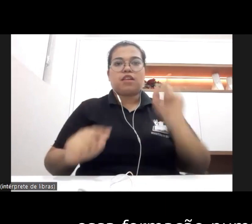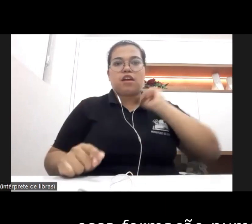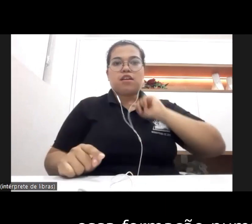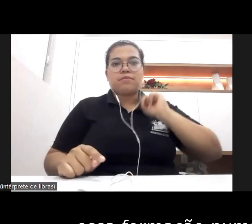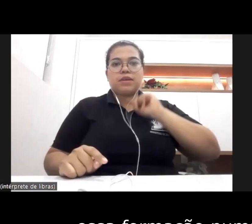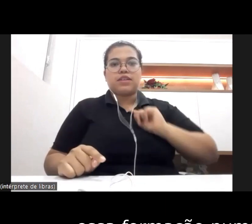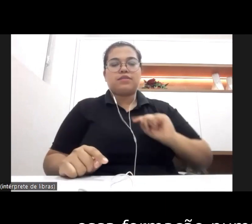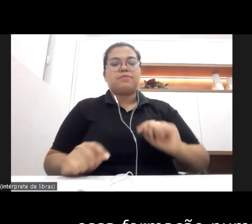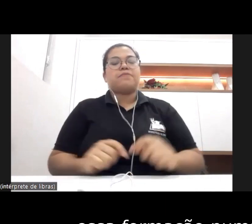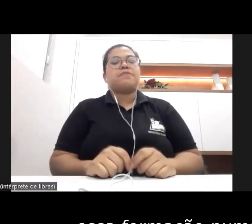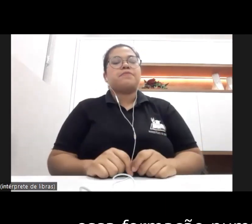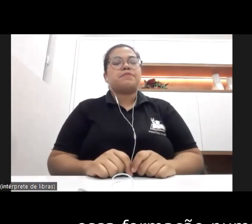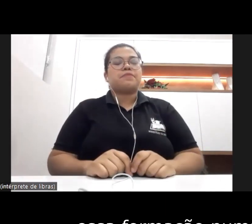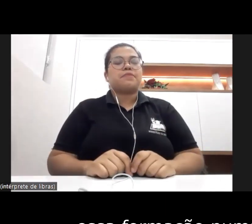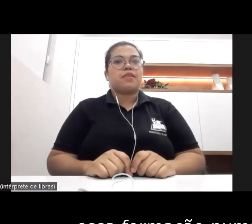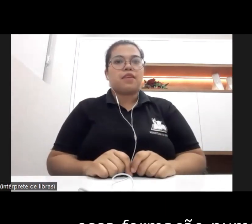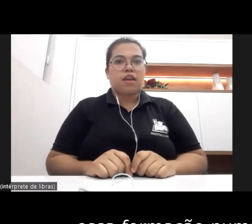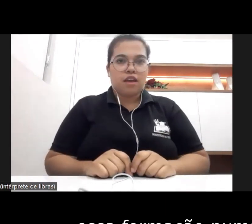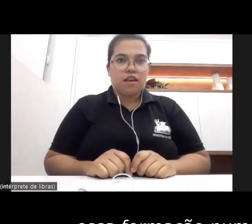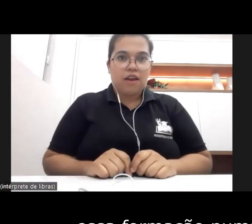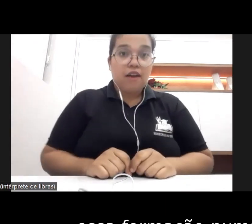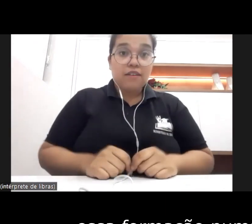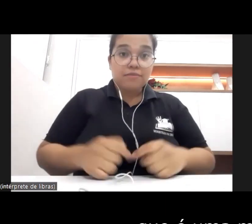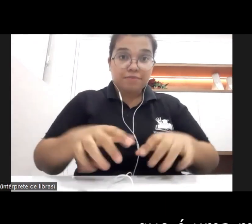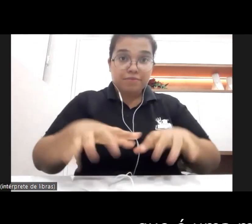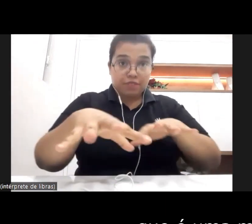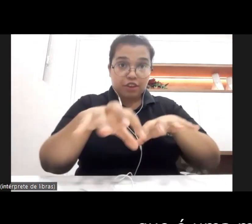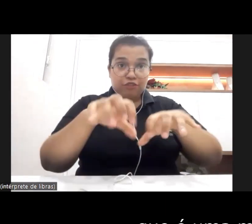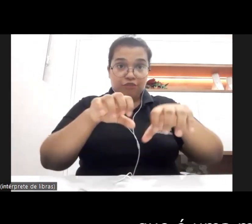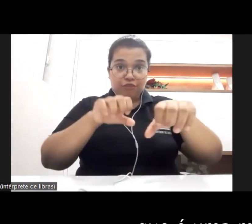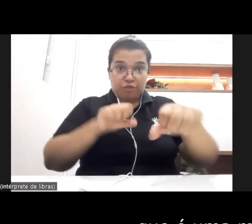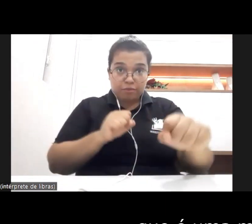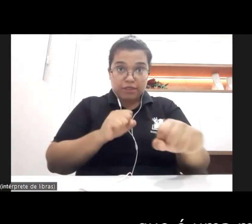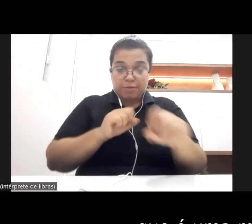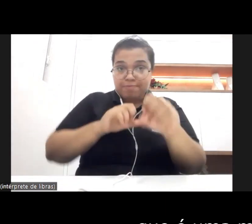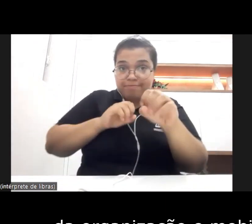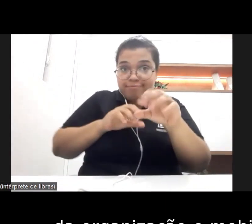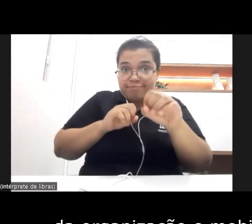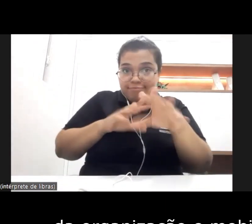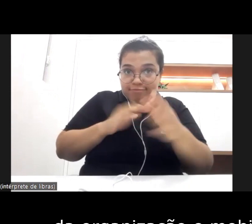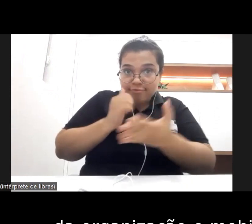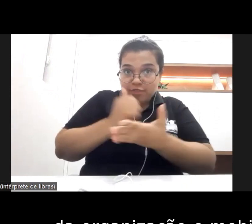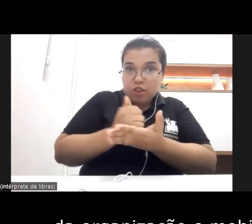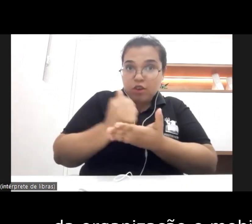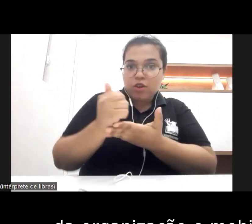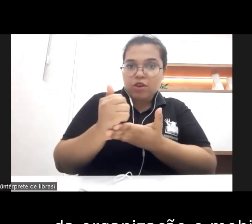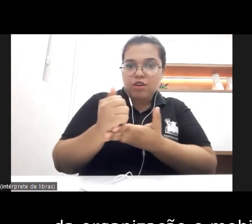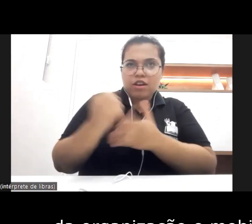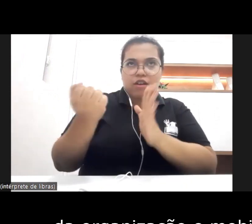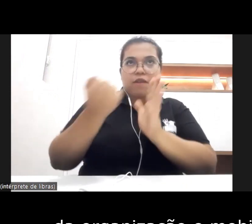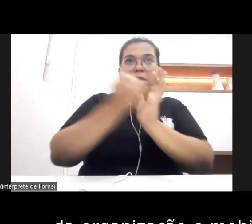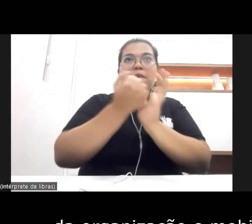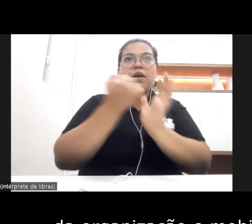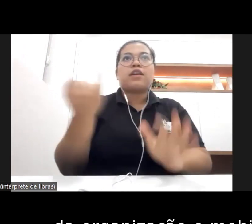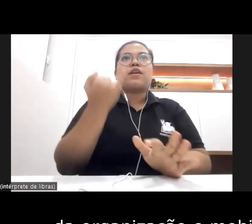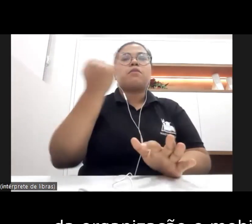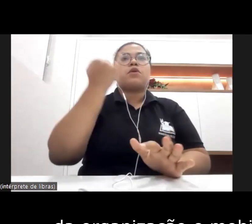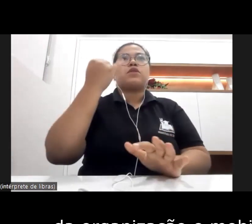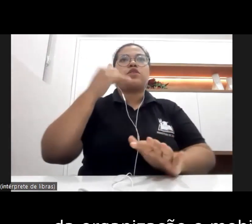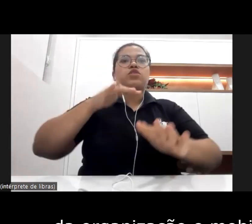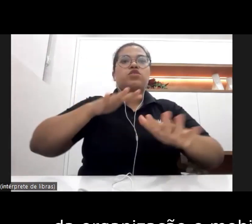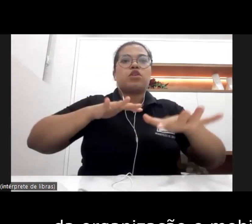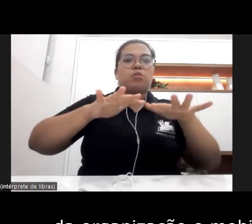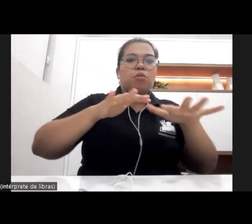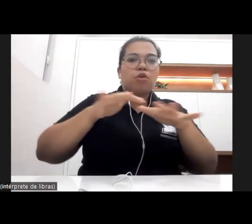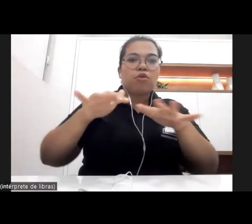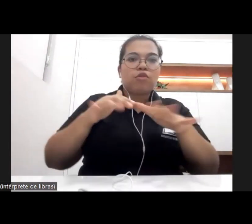Essa formação no âmbito da educação permanente, que uma marca importante da organização e mobilização da nossa